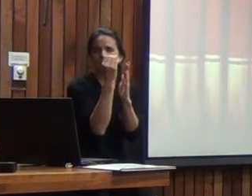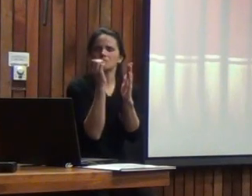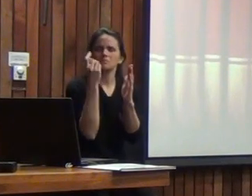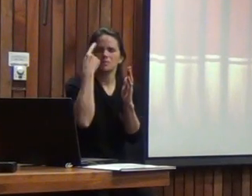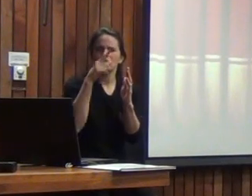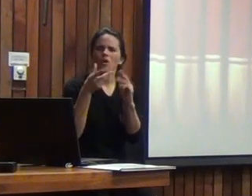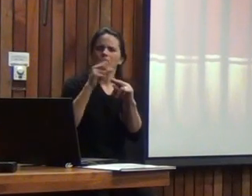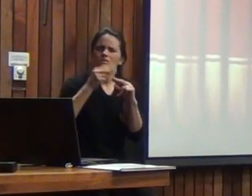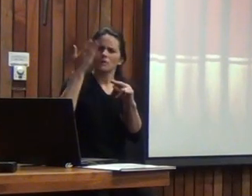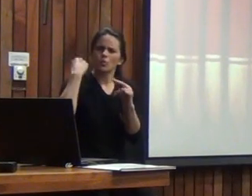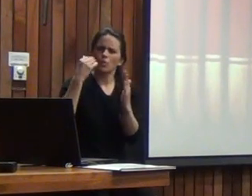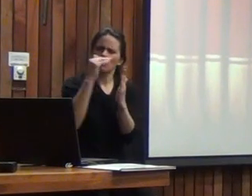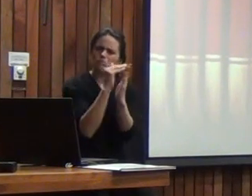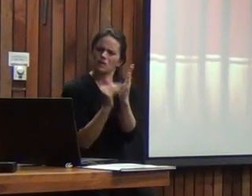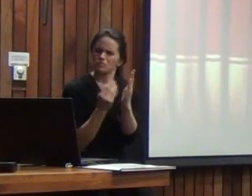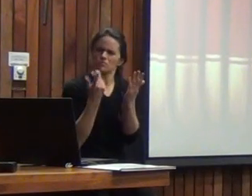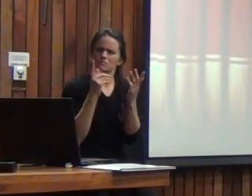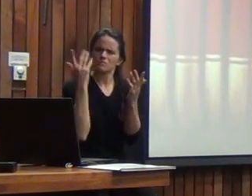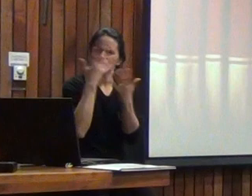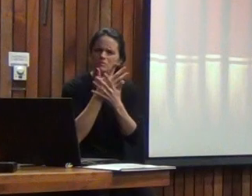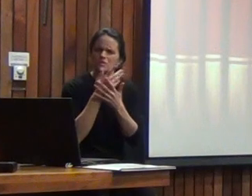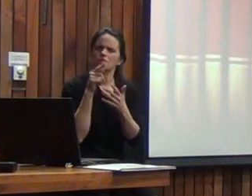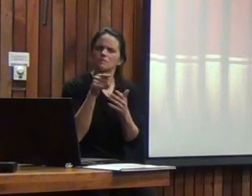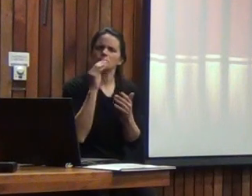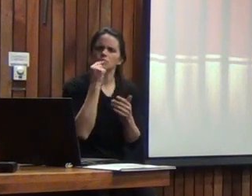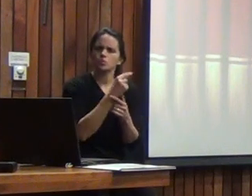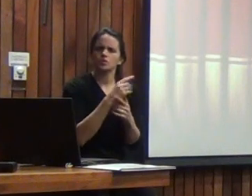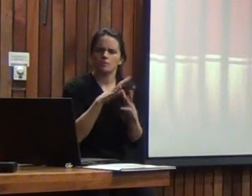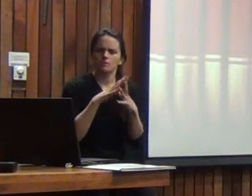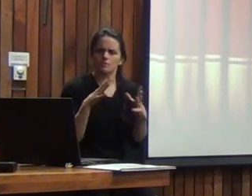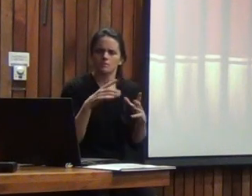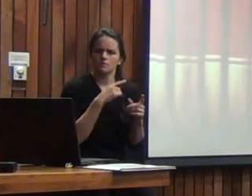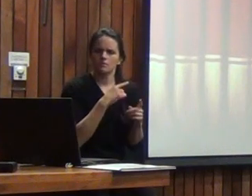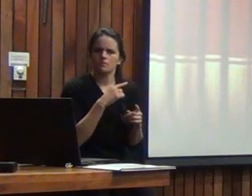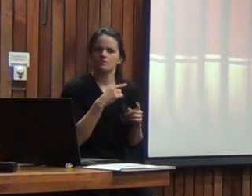leve esa es la pregunta básicamente mira